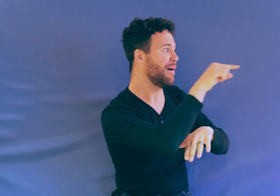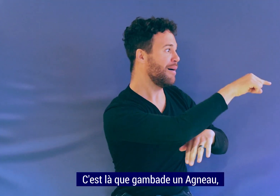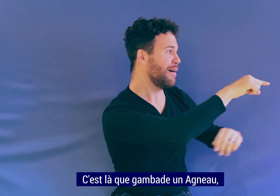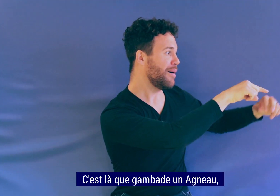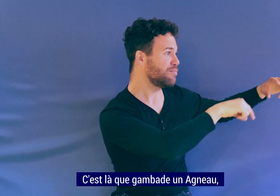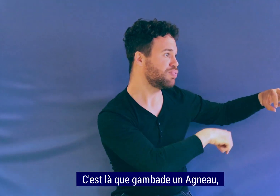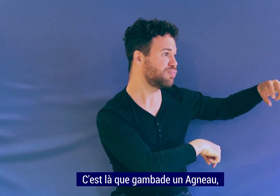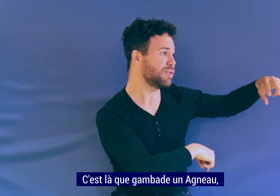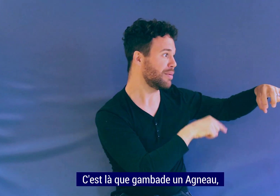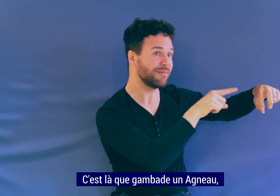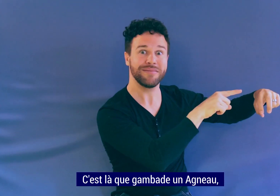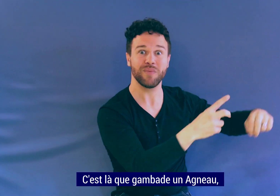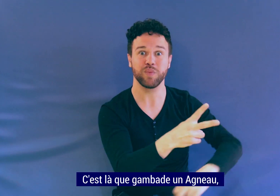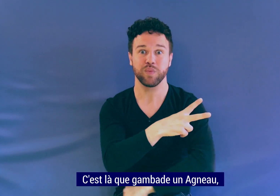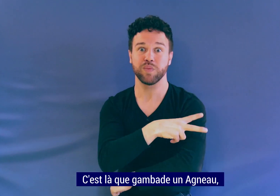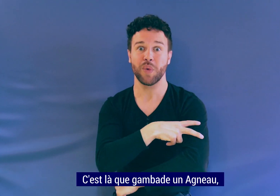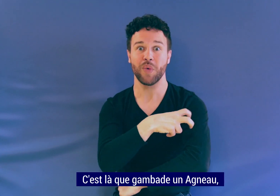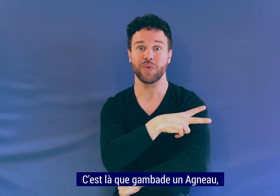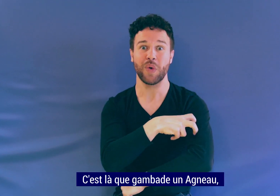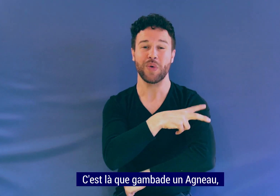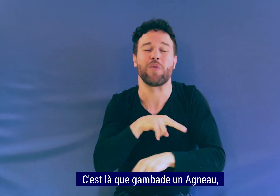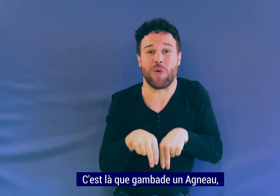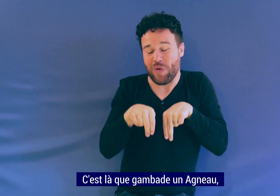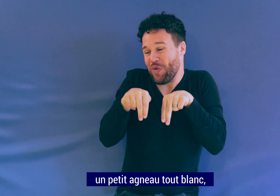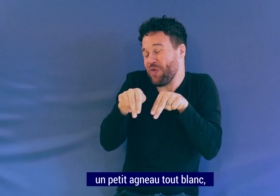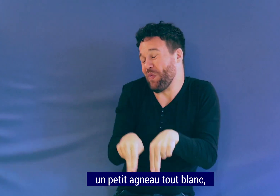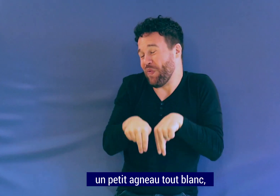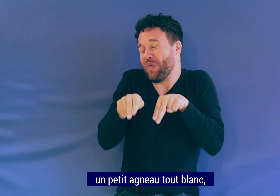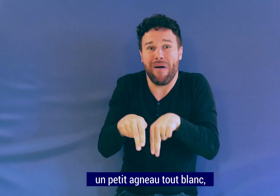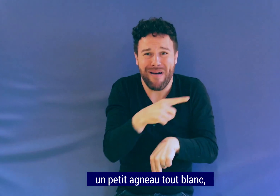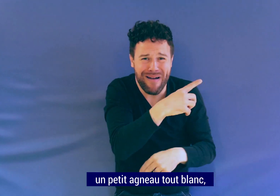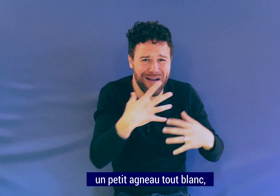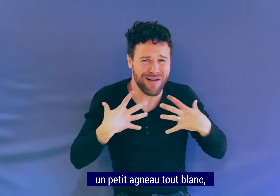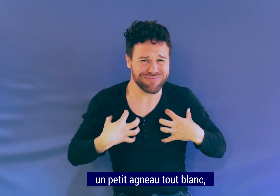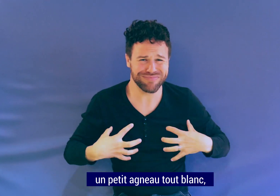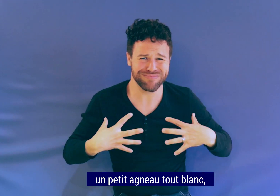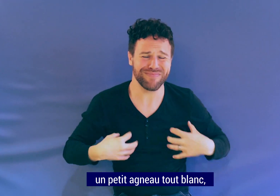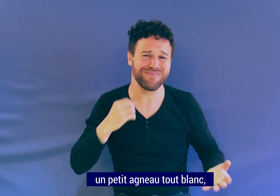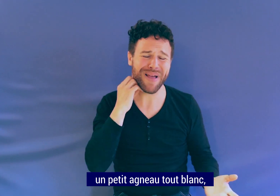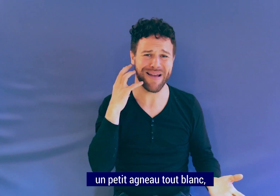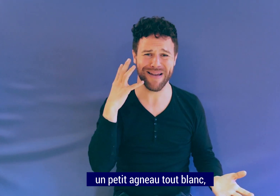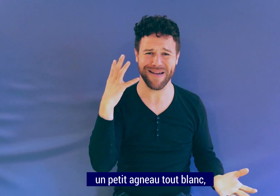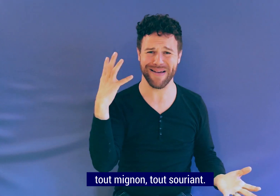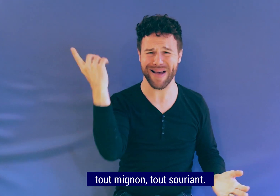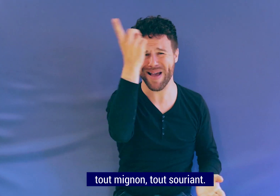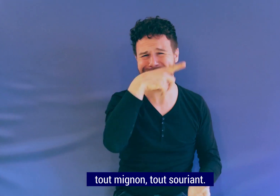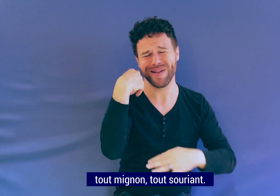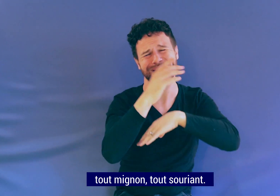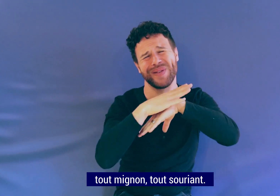C'est là que gambade un agneau, un petit agneau tout blanc, tout mignon,